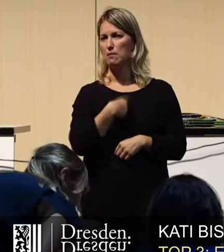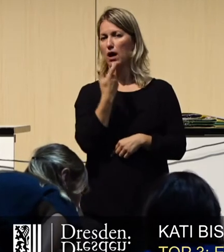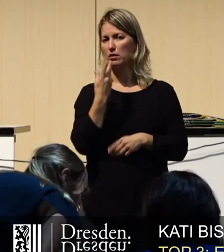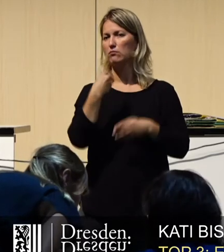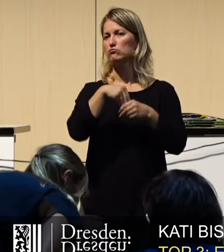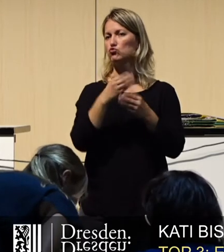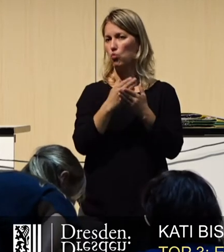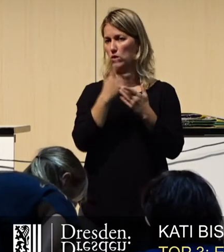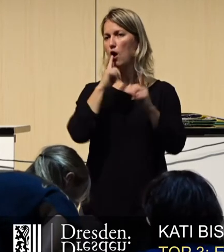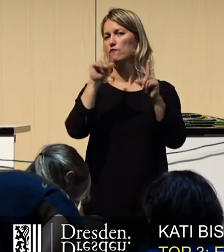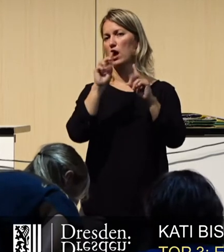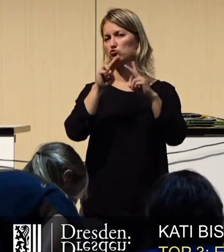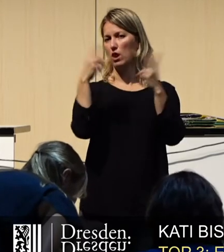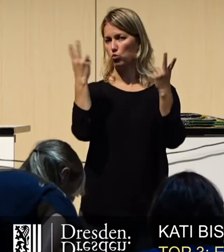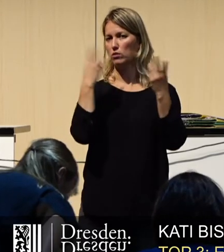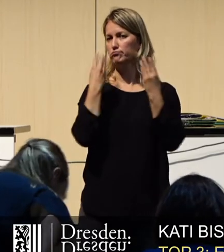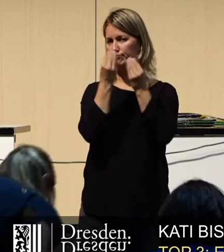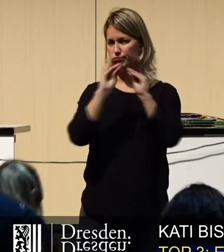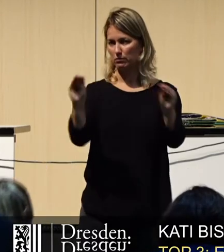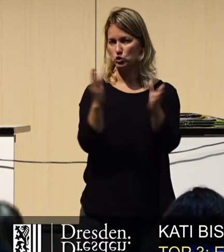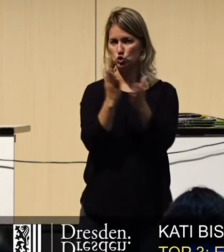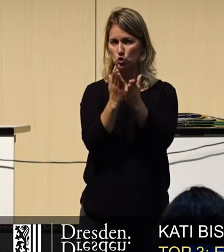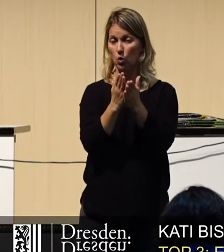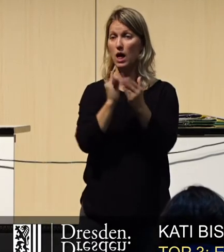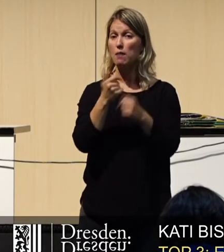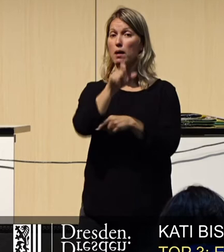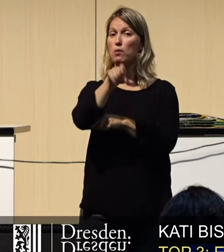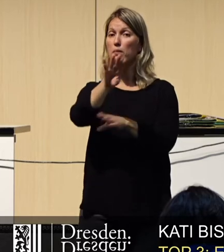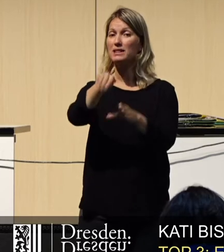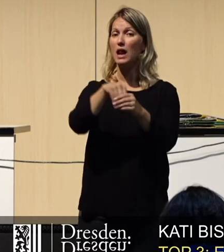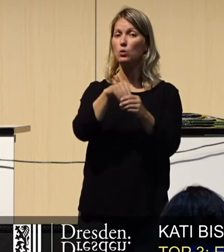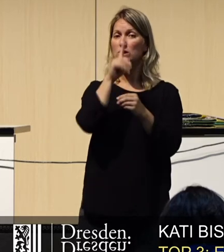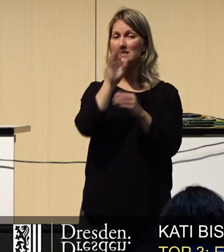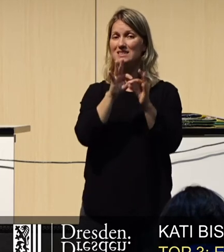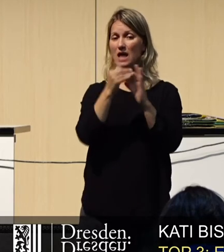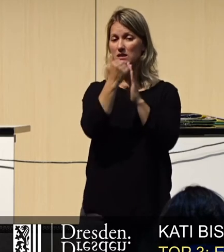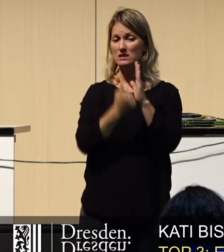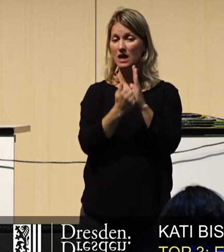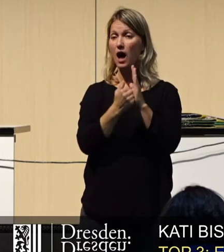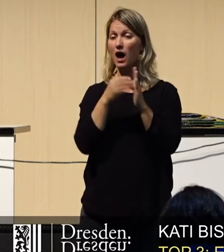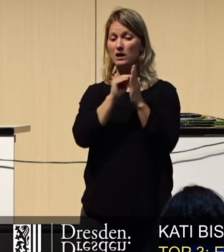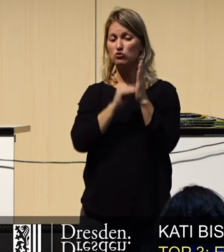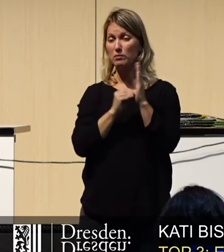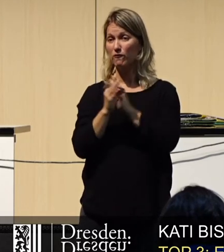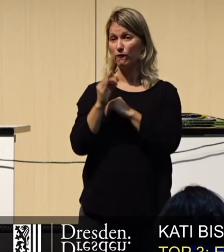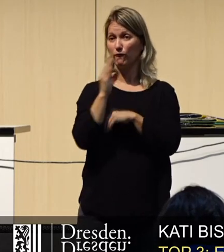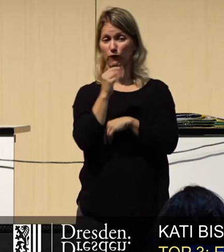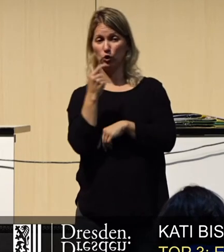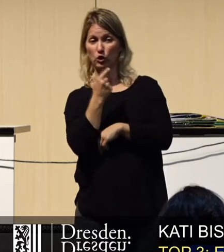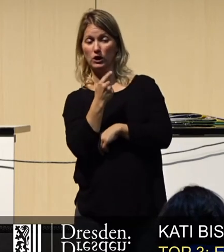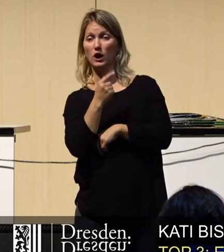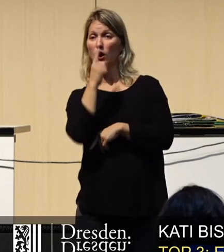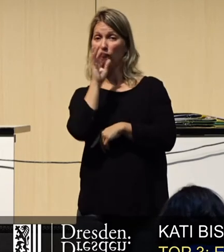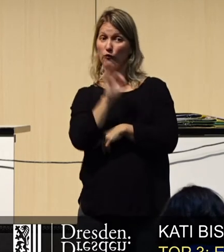Veranstaltung gemacht. Und jetzt die Bürgerbeteiligungssatzung, die ist nicht für Herrn Hilbert geschrieben, sondern für die